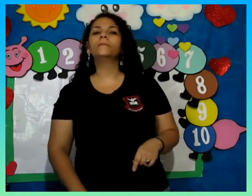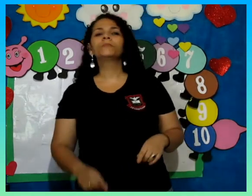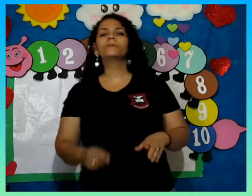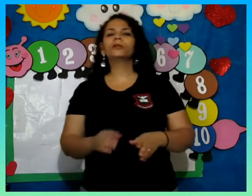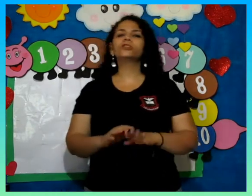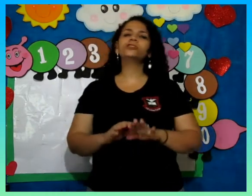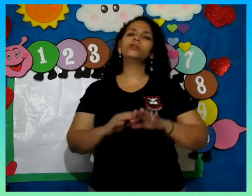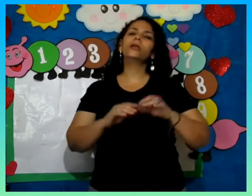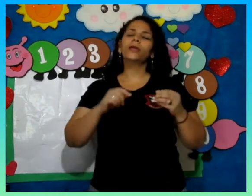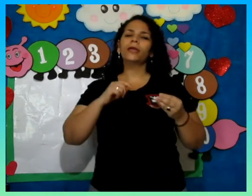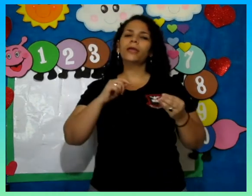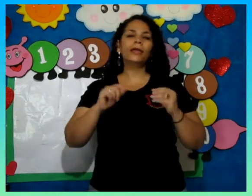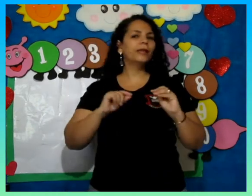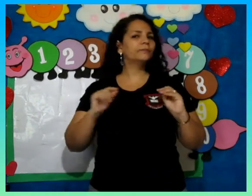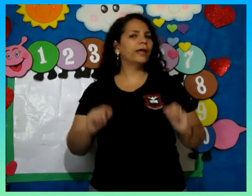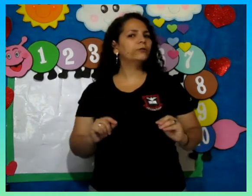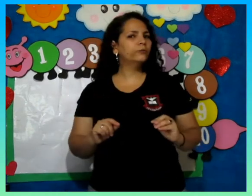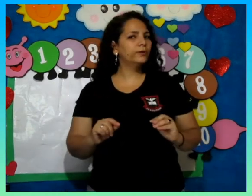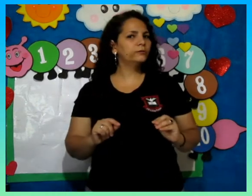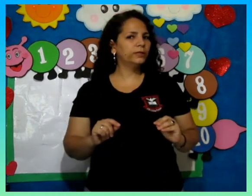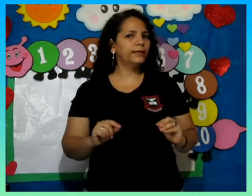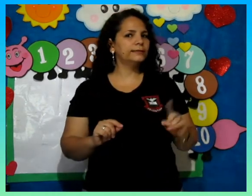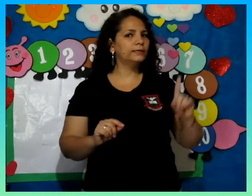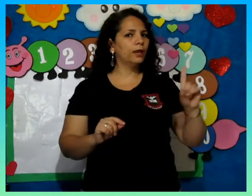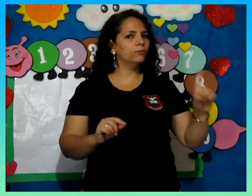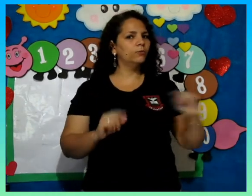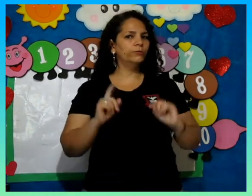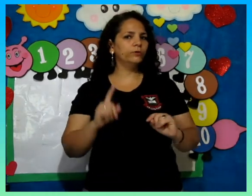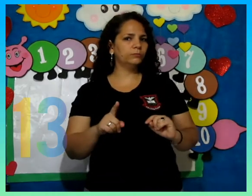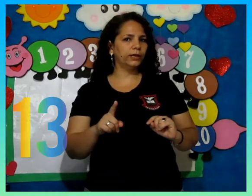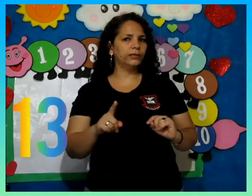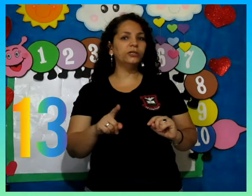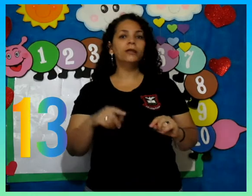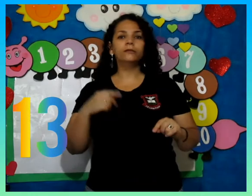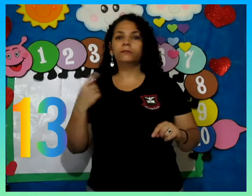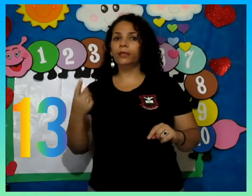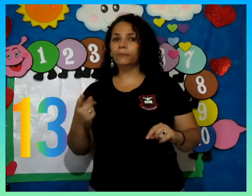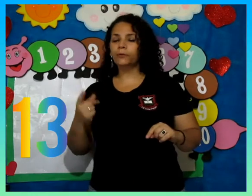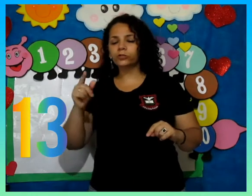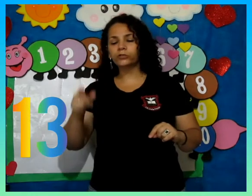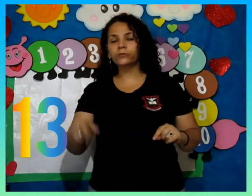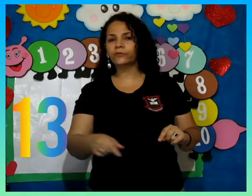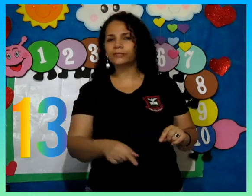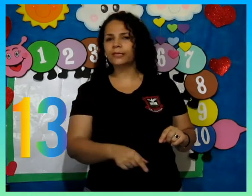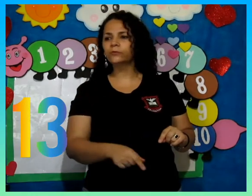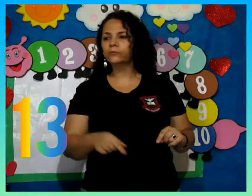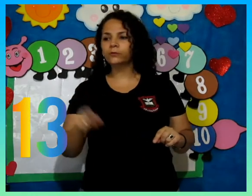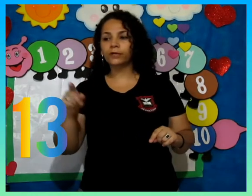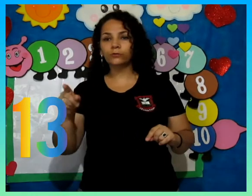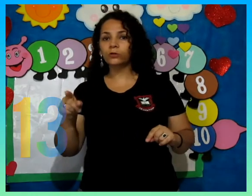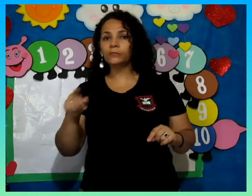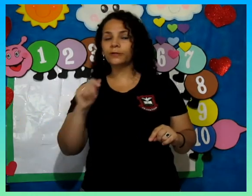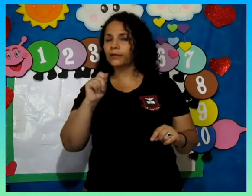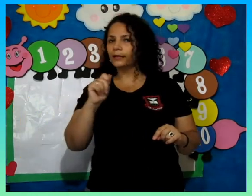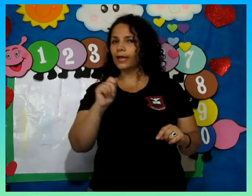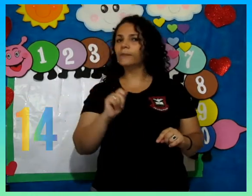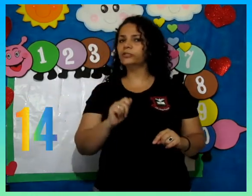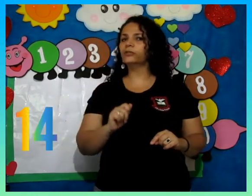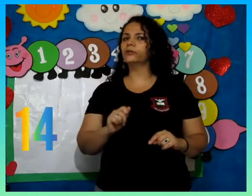pra gente relembrar o número 13, que é o 1 e o 3. Depois nós temos que fazer o número 14 pra treinar bastante,